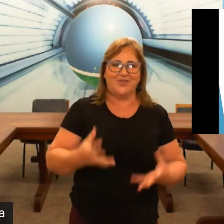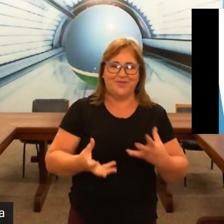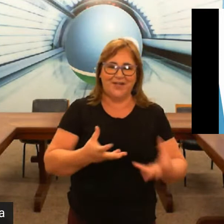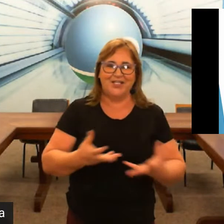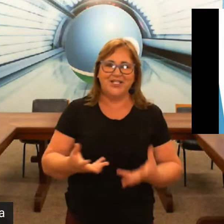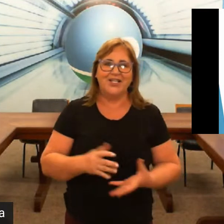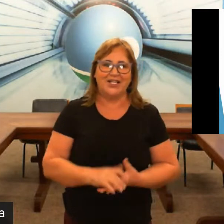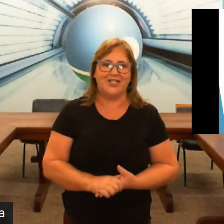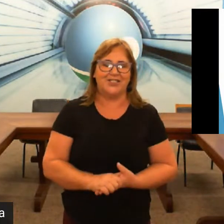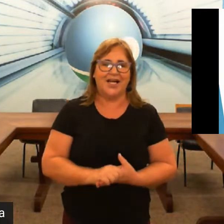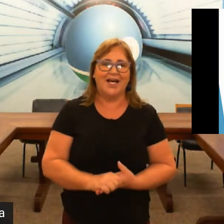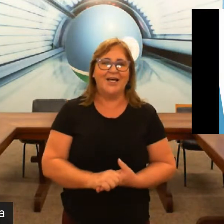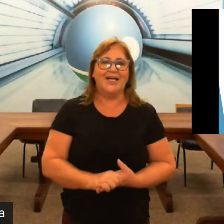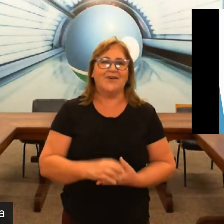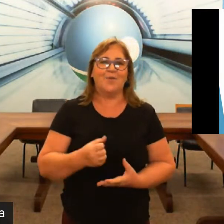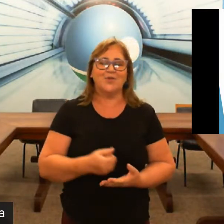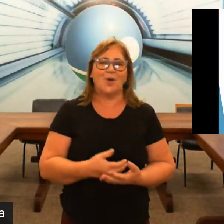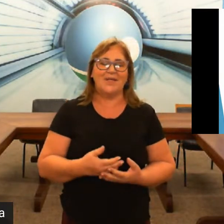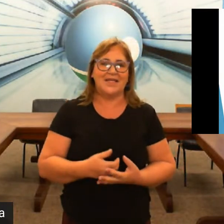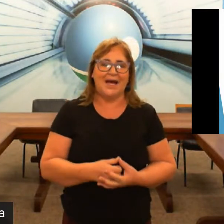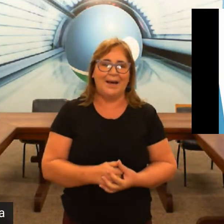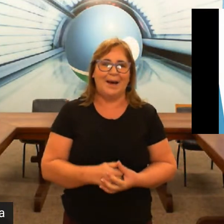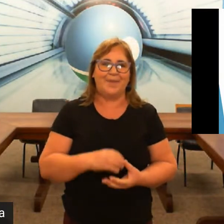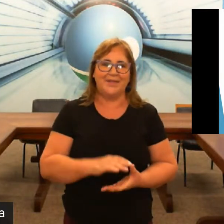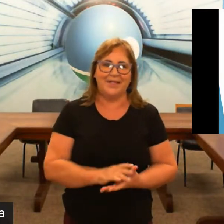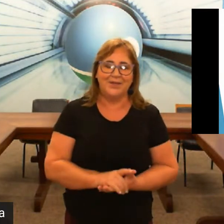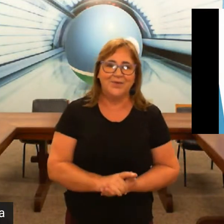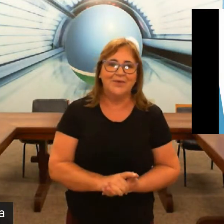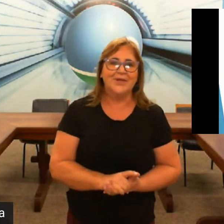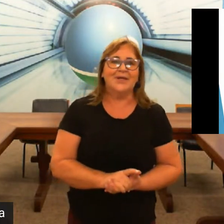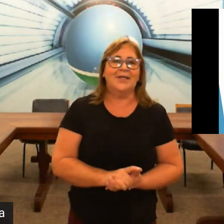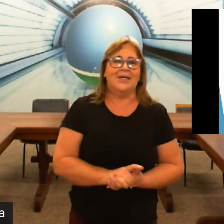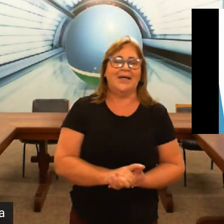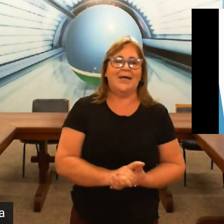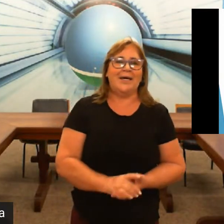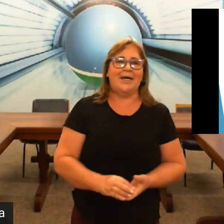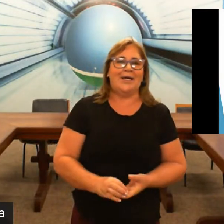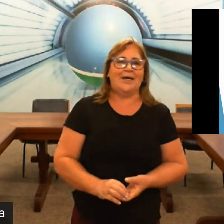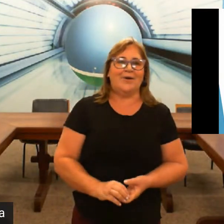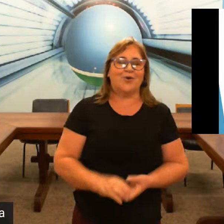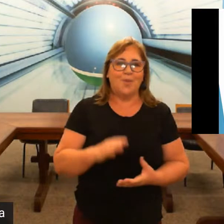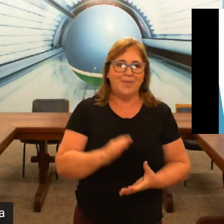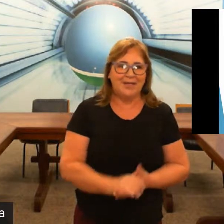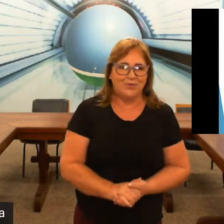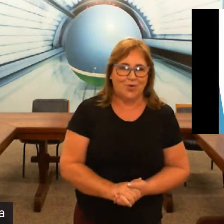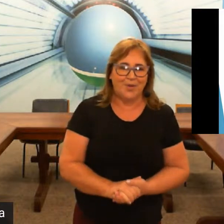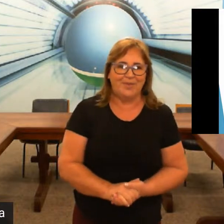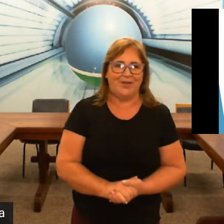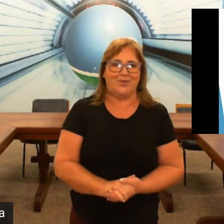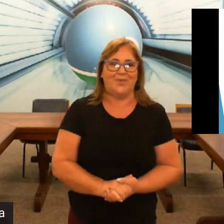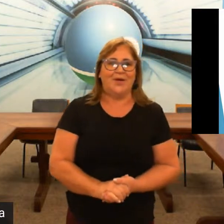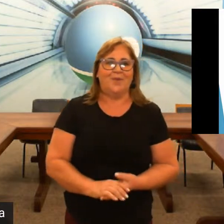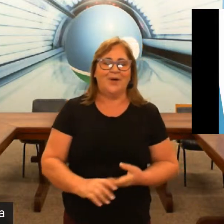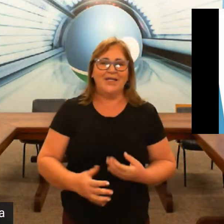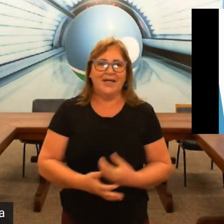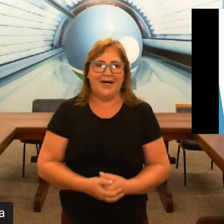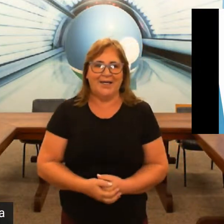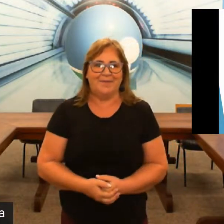diferente da gente tá então vamos começar aprendendo é cumprimento cumprimento Poliana